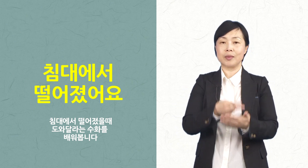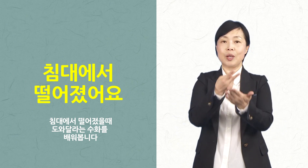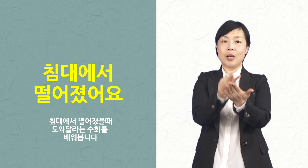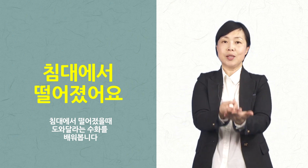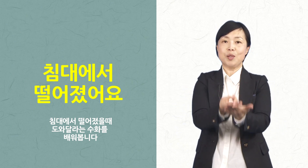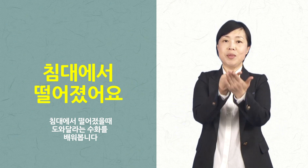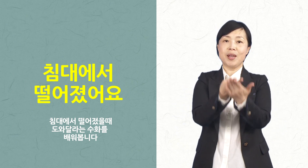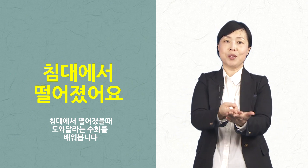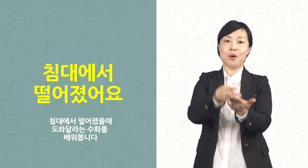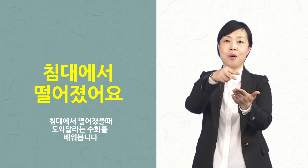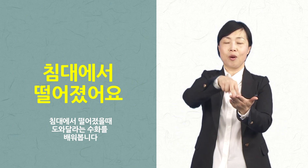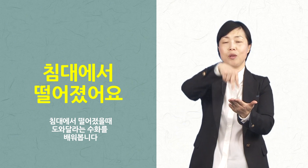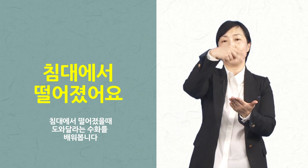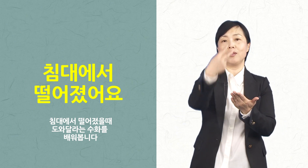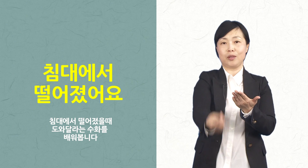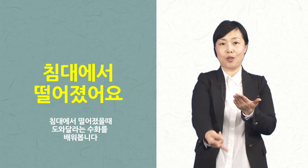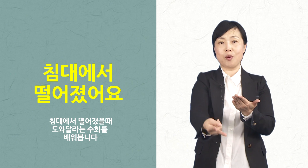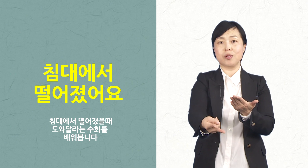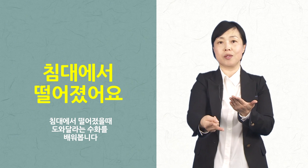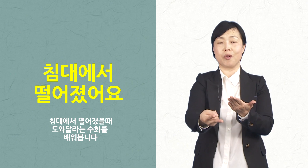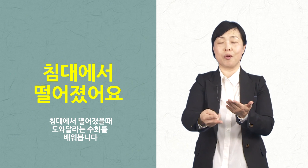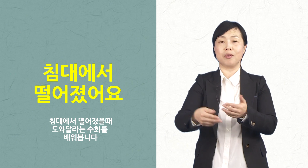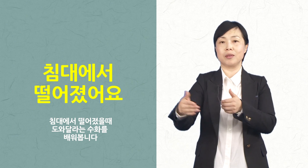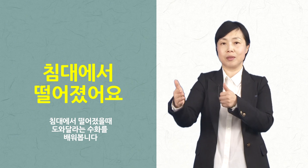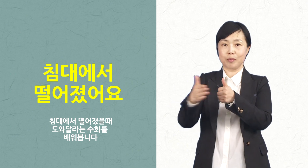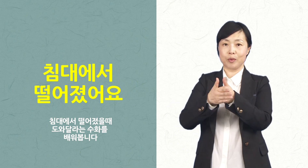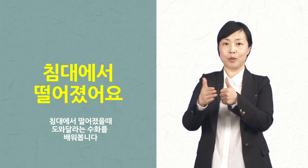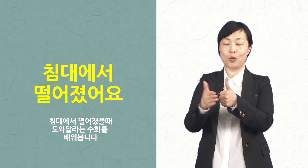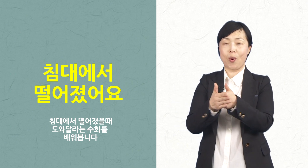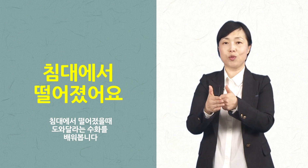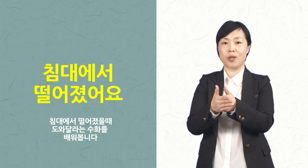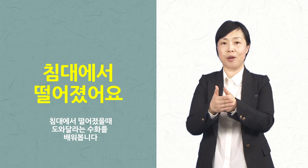침대에서 떨어졌어요 도와주세요